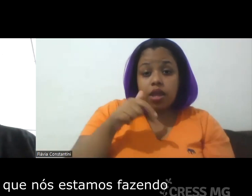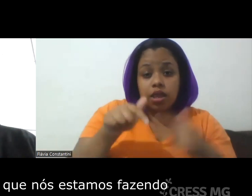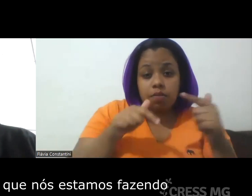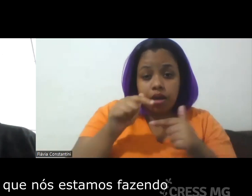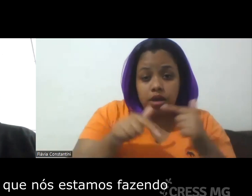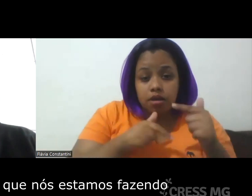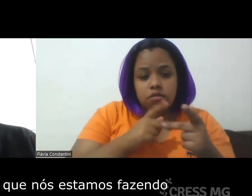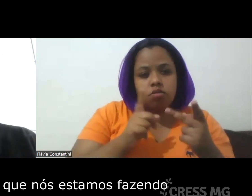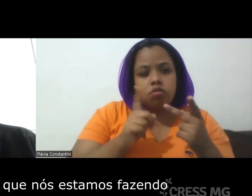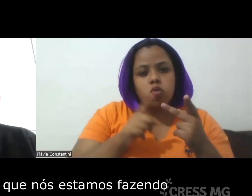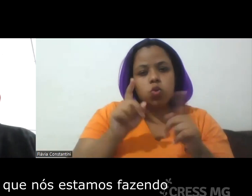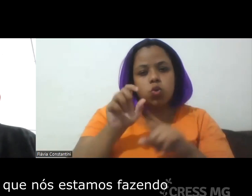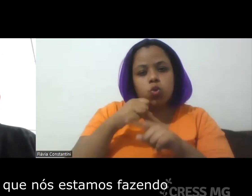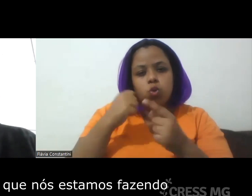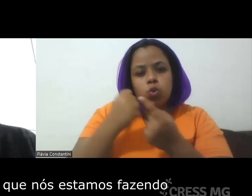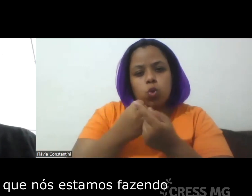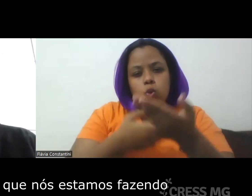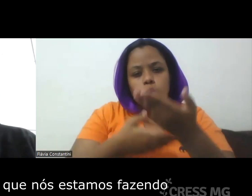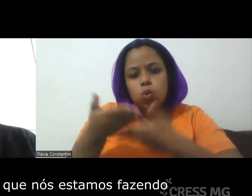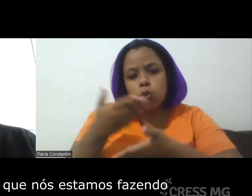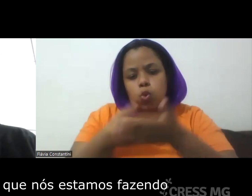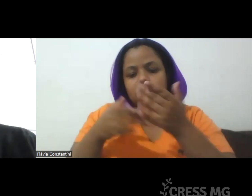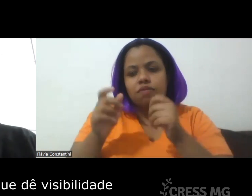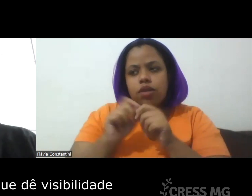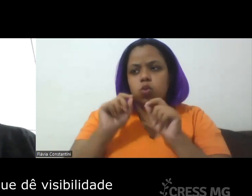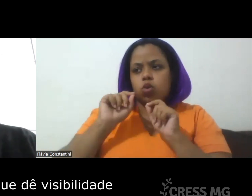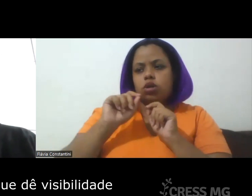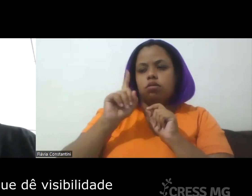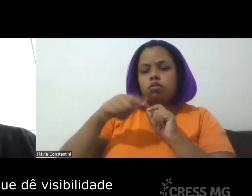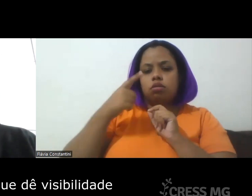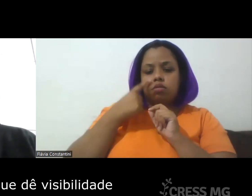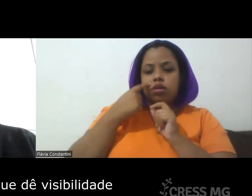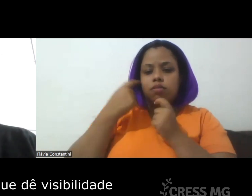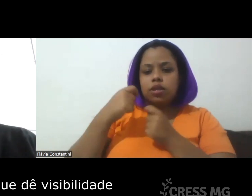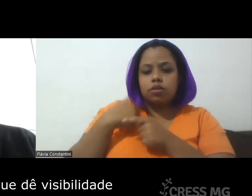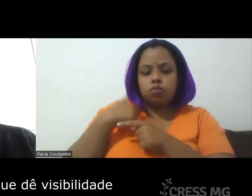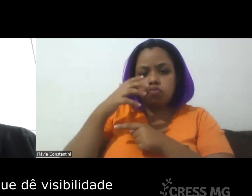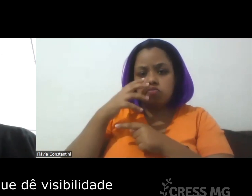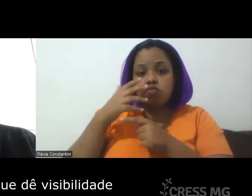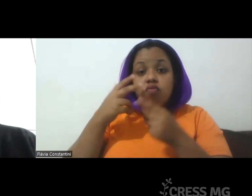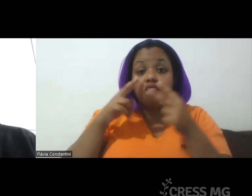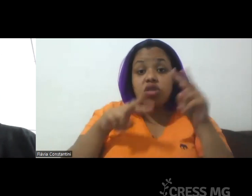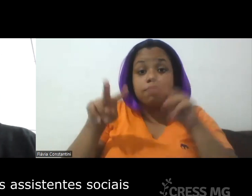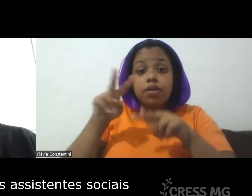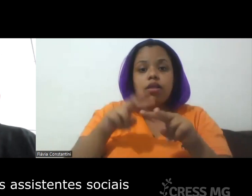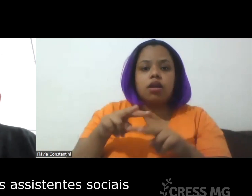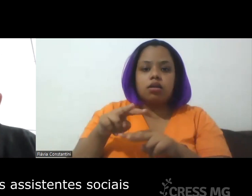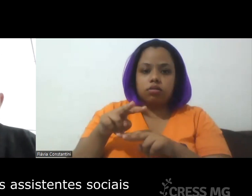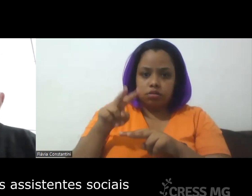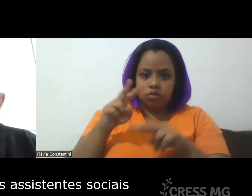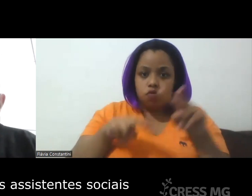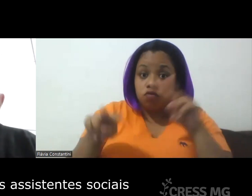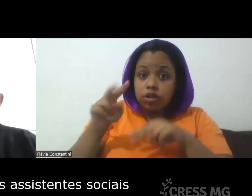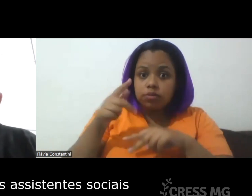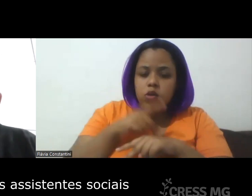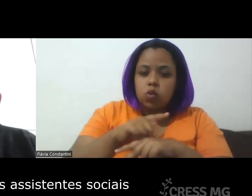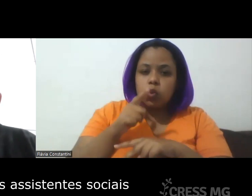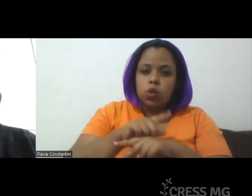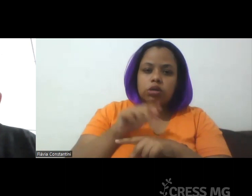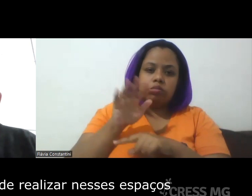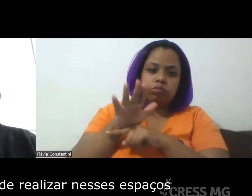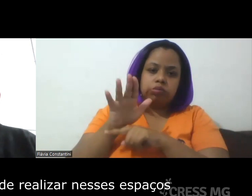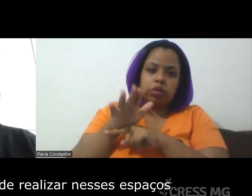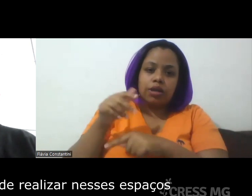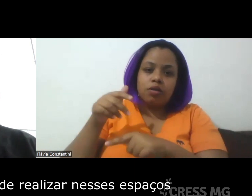socializarmos o que nós estamos fazendo né para que dê visibilidade né ao que os assistentes sociais